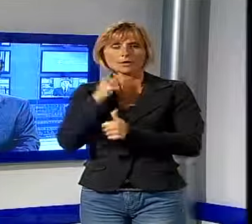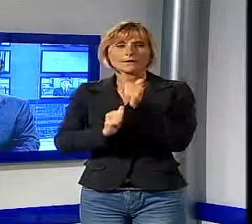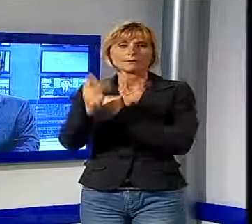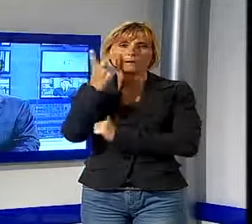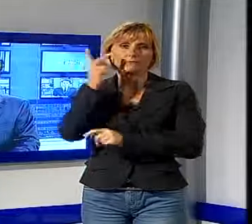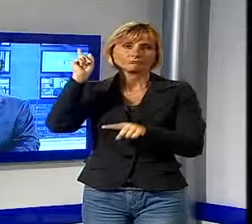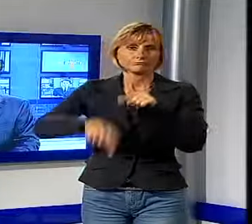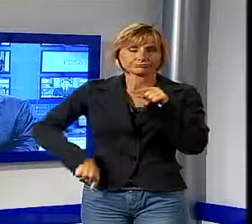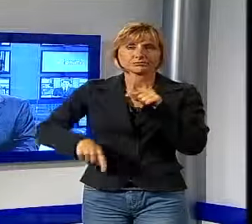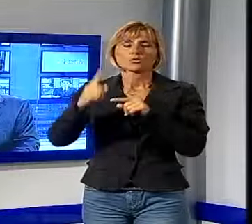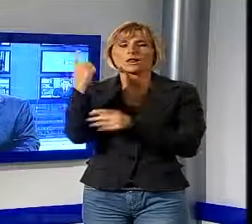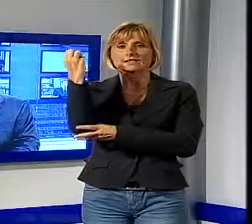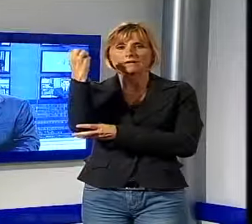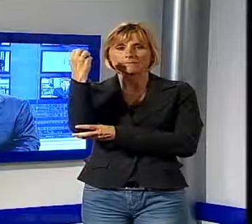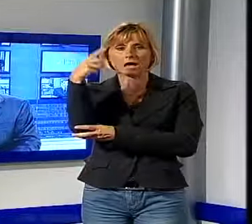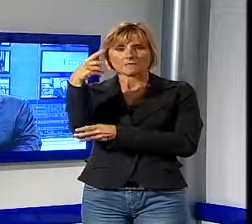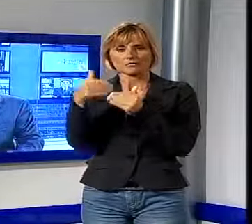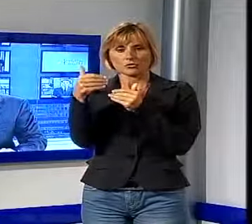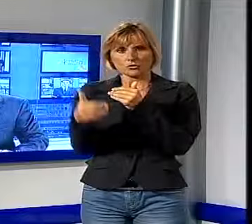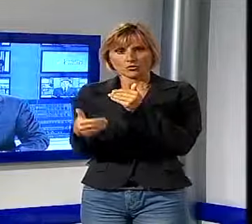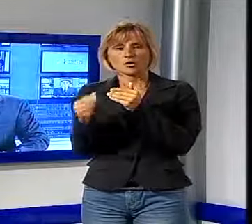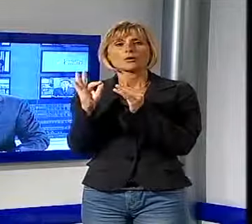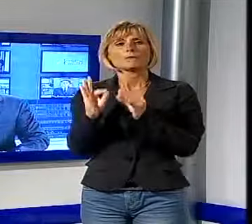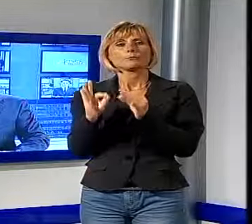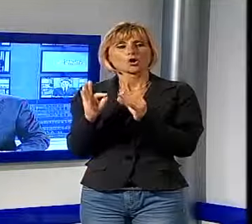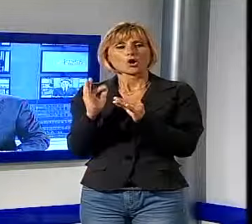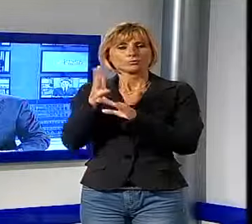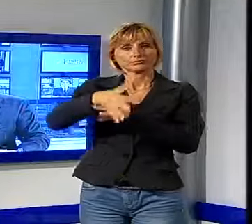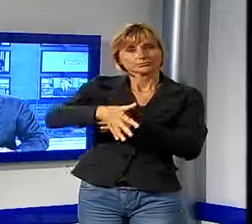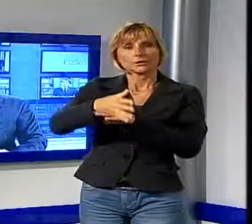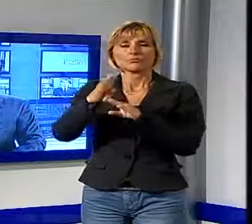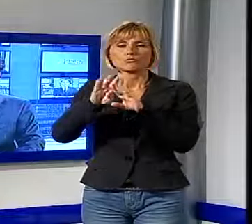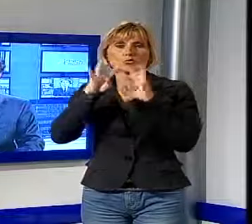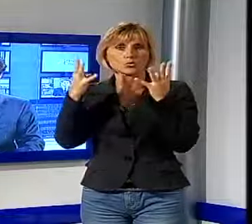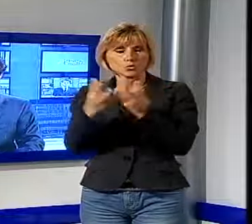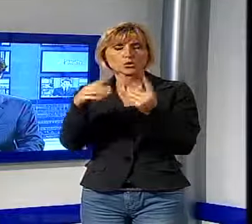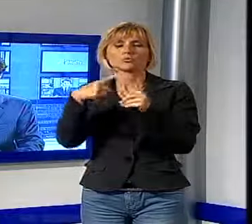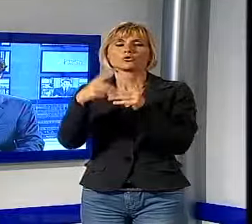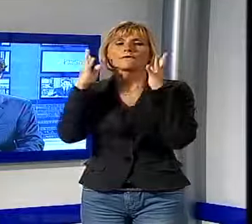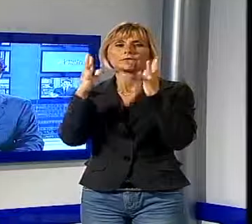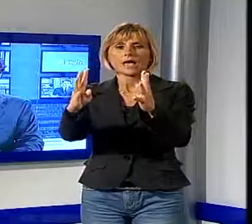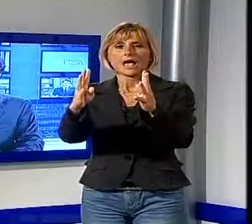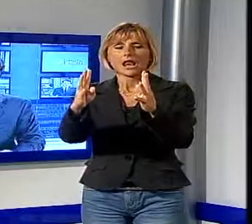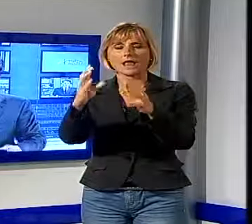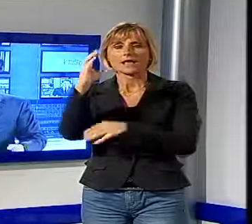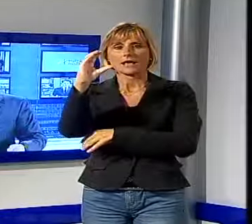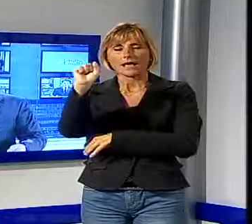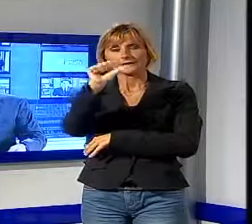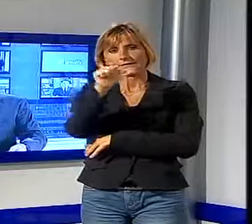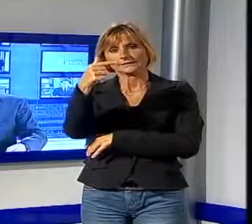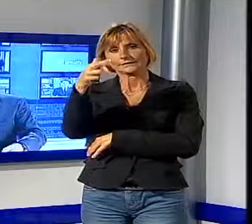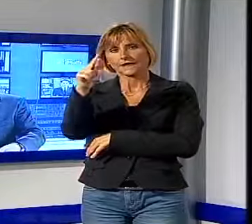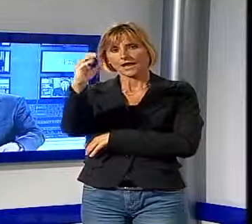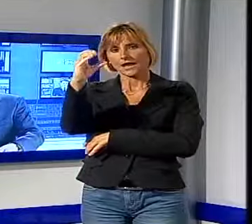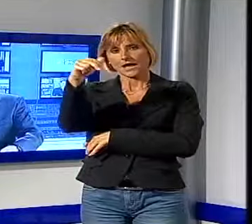'eliminazione del semaforo davanti all'ingresso dentro le mura e in viale Castracani. A proposito di